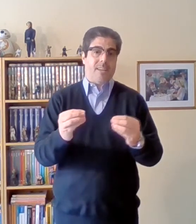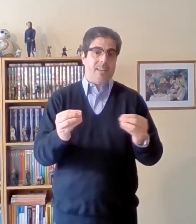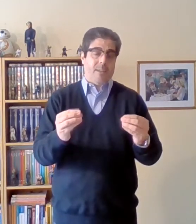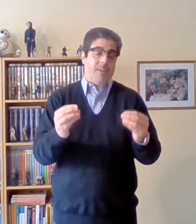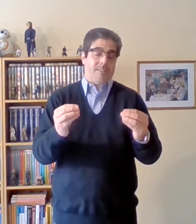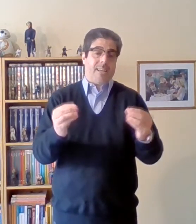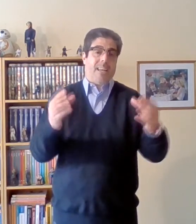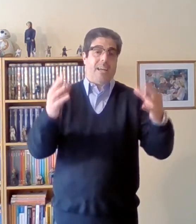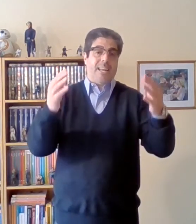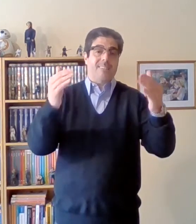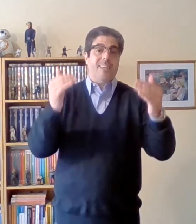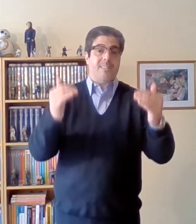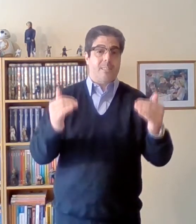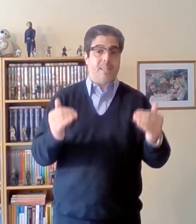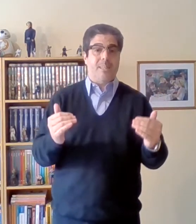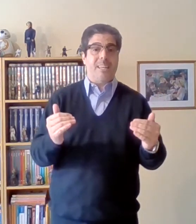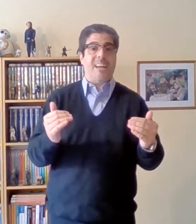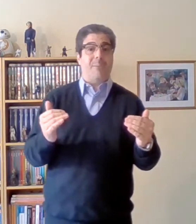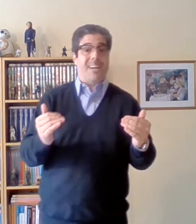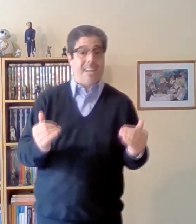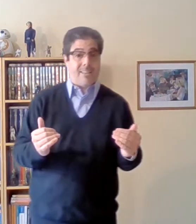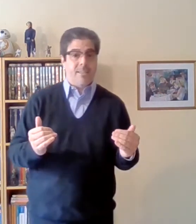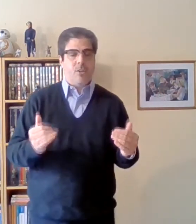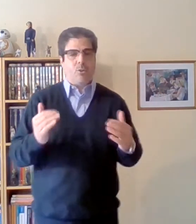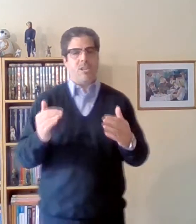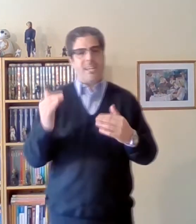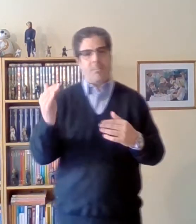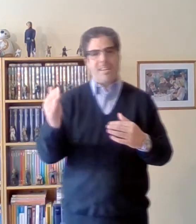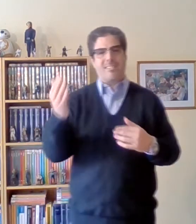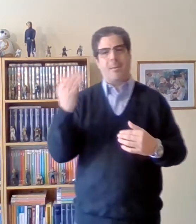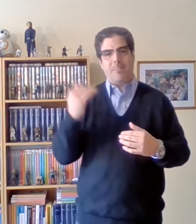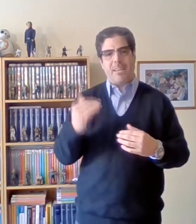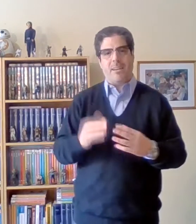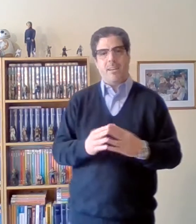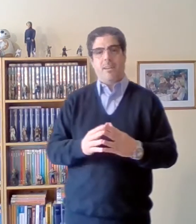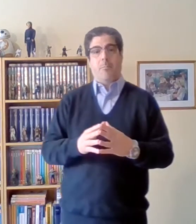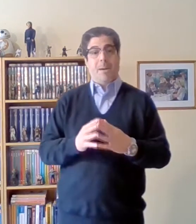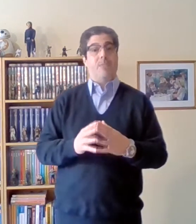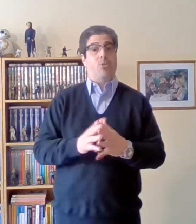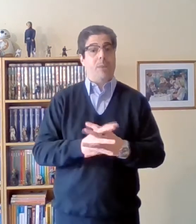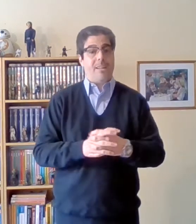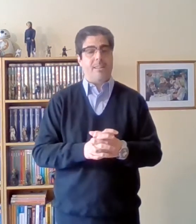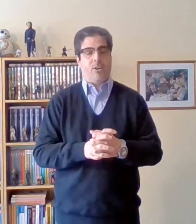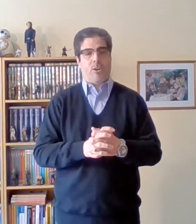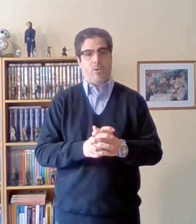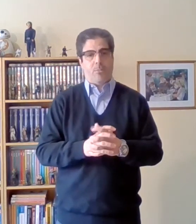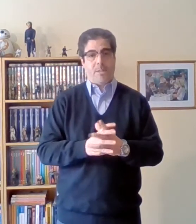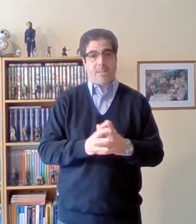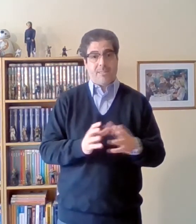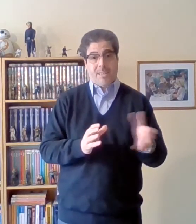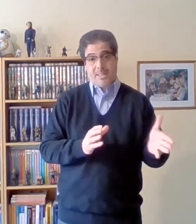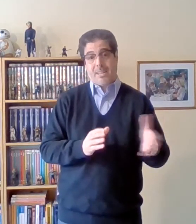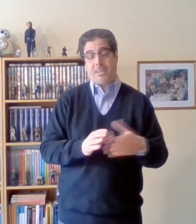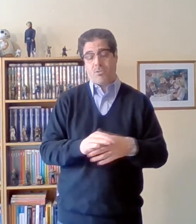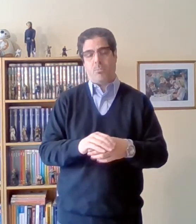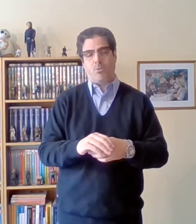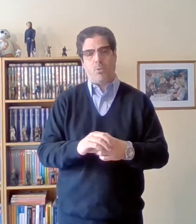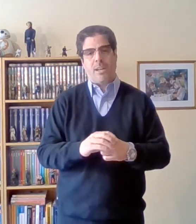que la ganancia tendiera a bajar. Cosa que Marx también va a tomar de los economistas, en este caso, puntual,